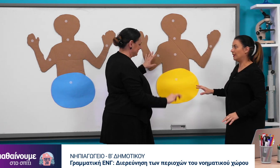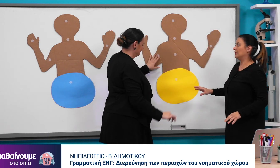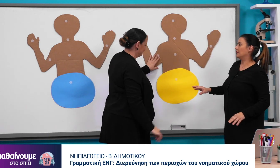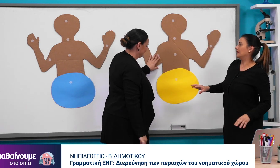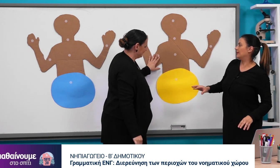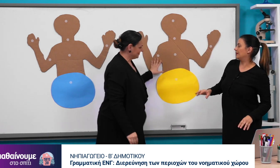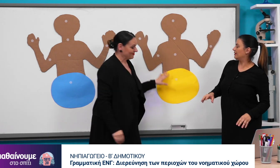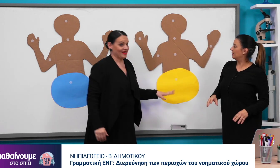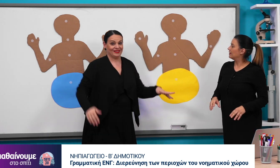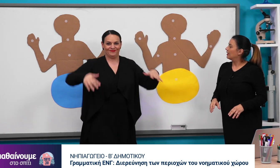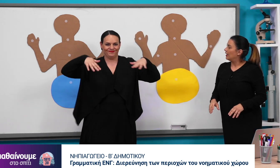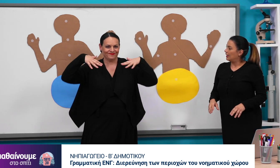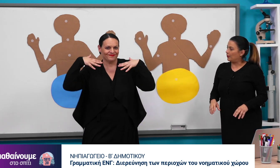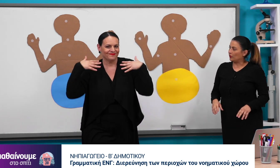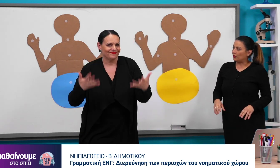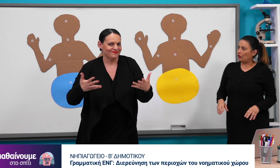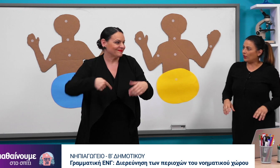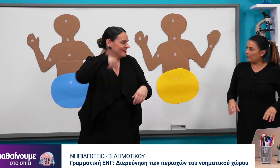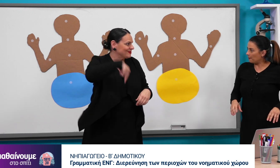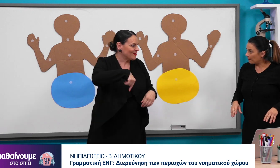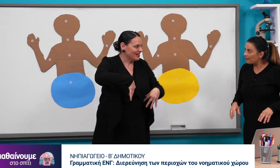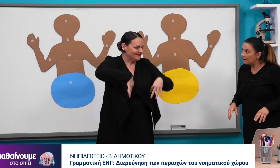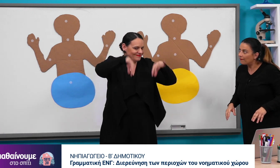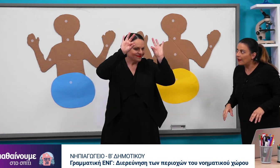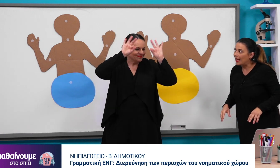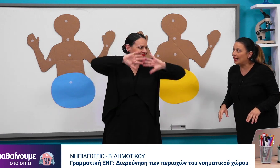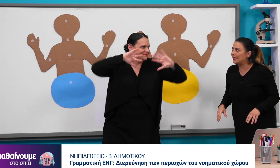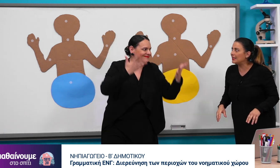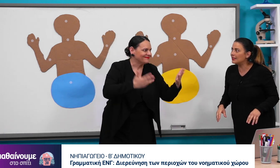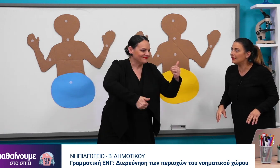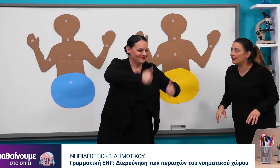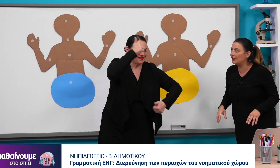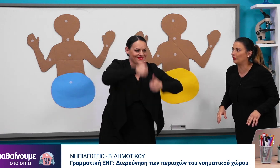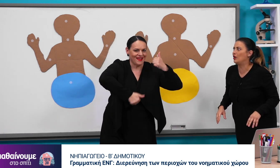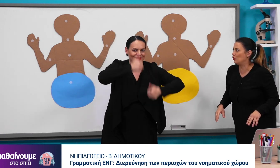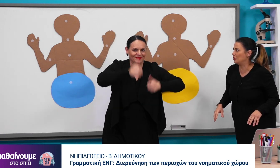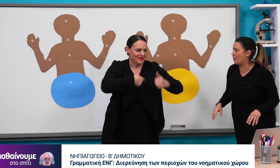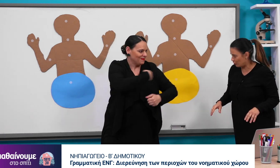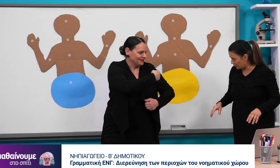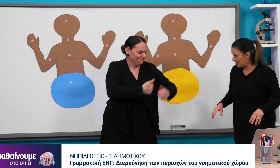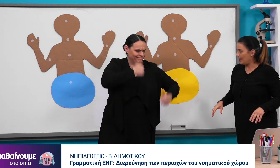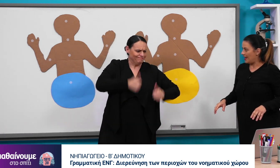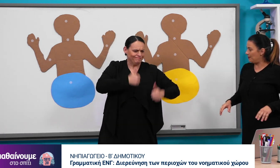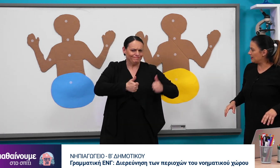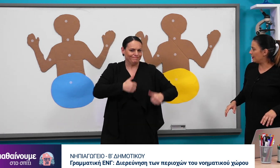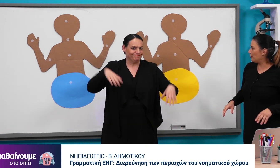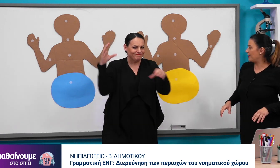Έτοιμο, λοιπόν. Λοιπόν, και τώρα αρχίζει τι ο διαγωνισμός. Εμείς οι δύο θα